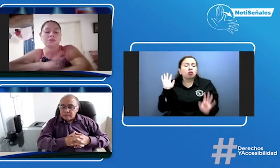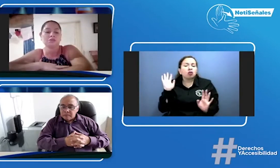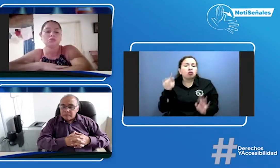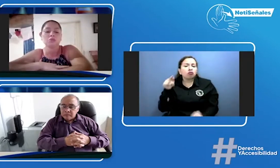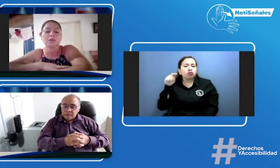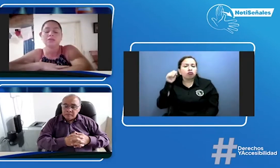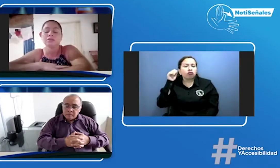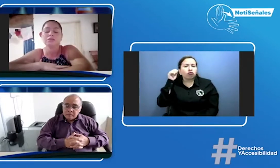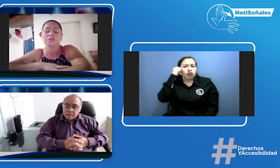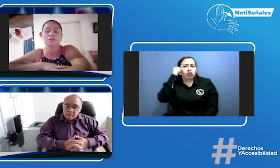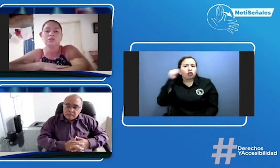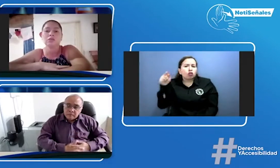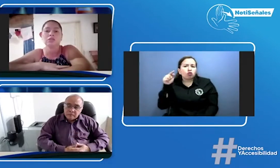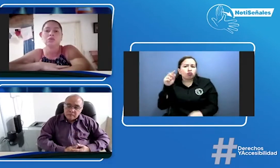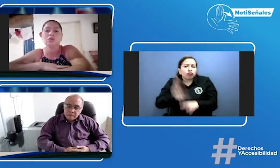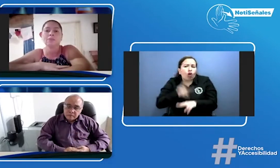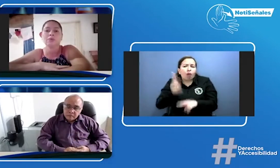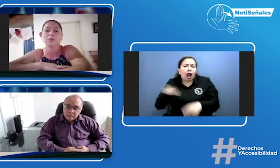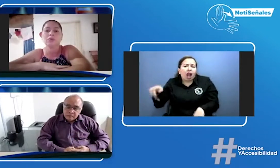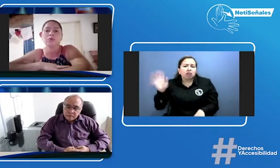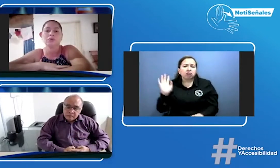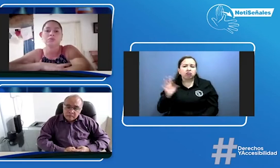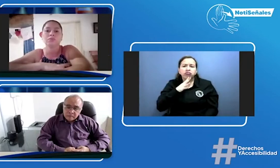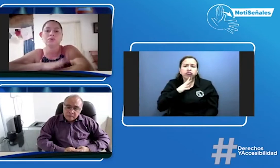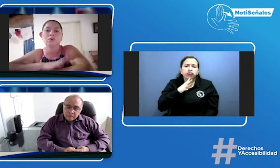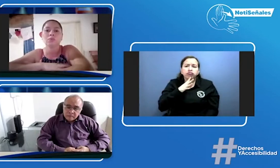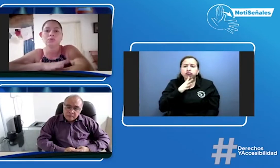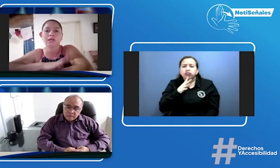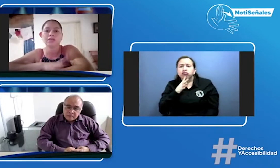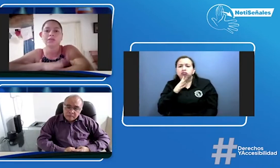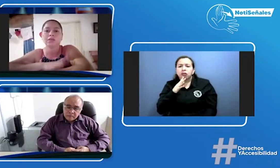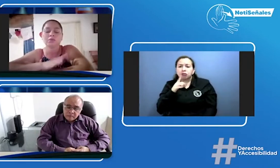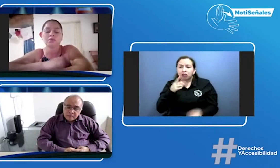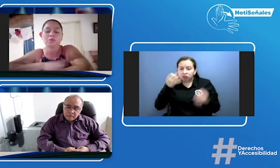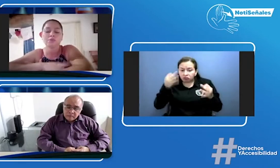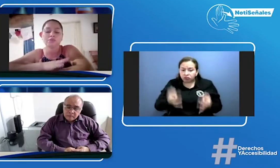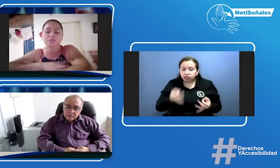normales y no han tenido el apoyo como tal del profesional.